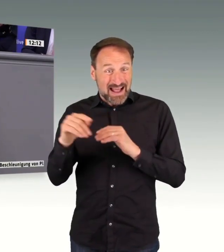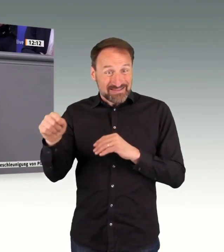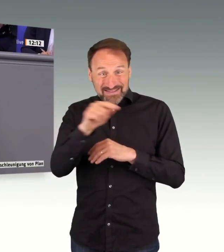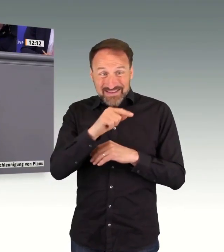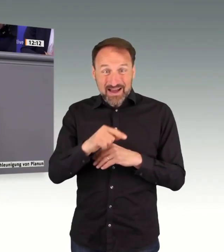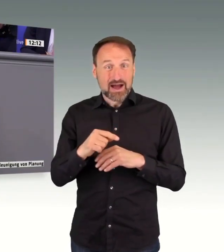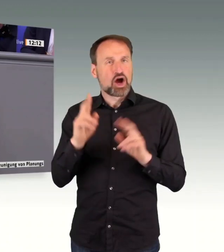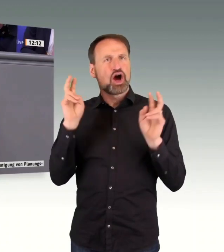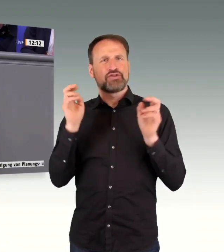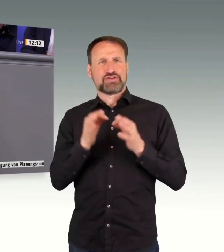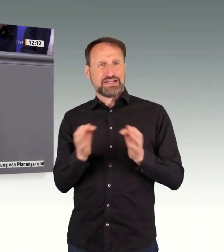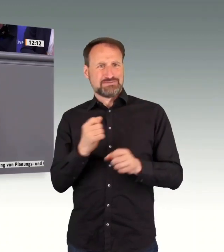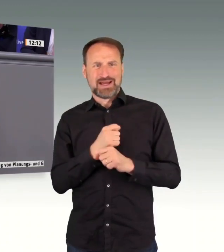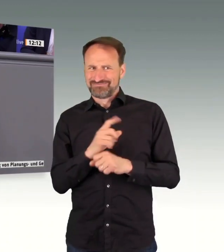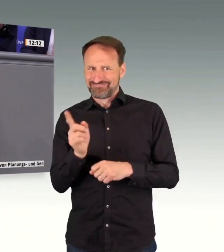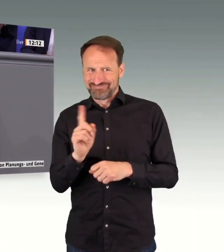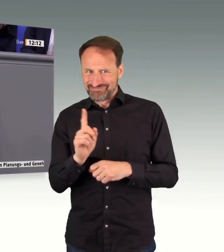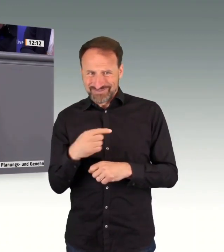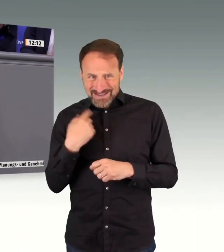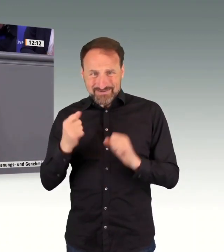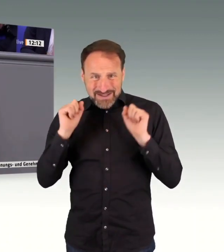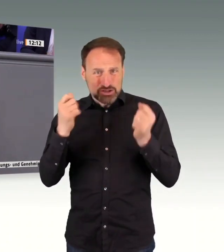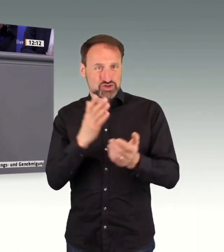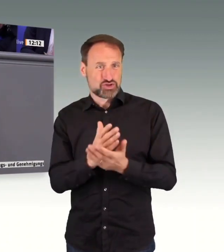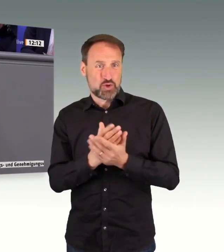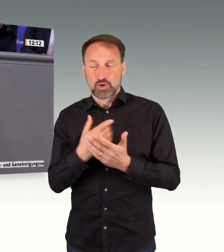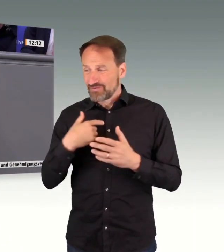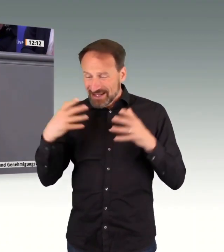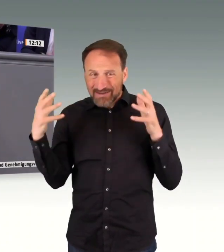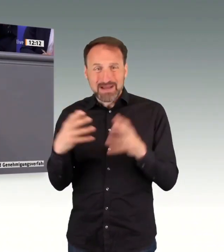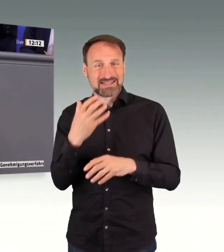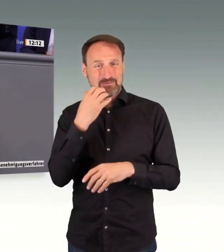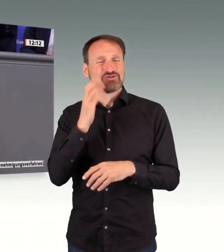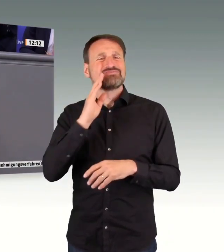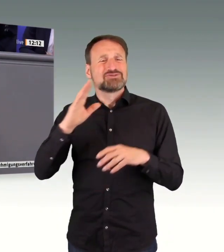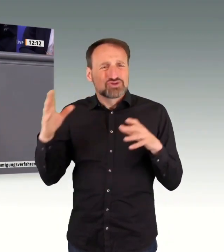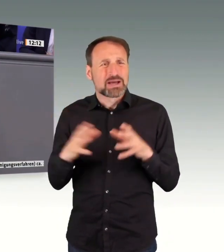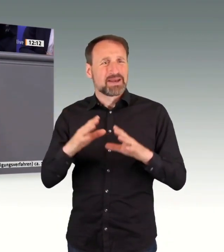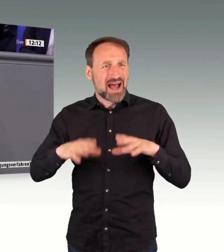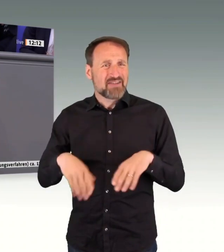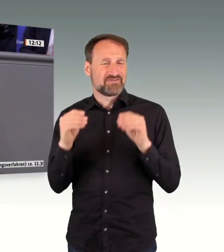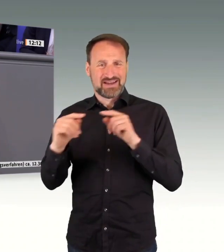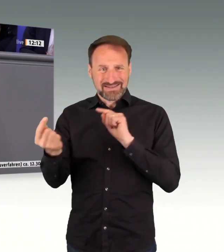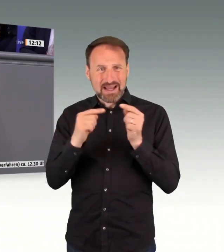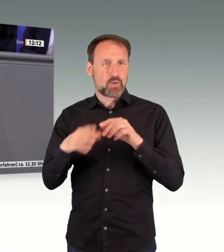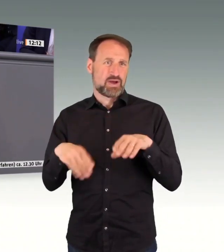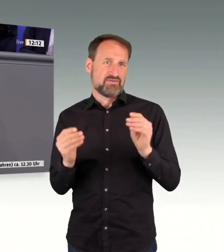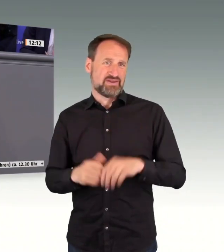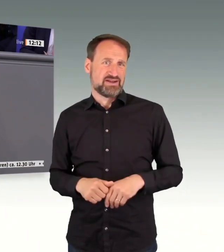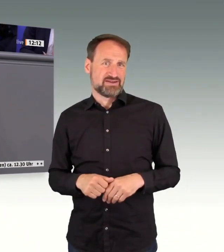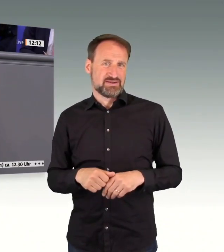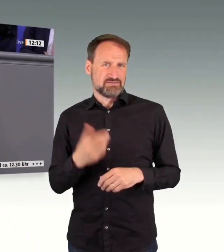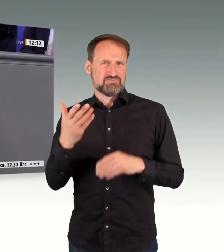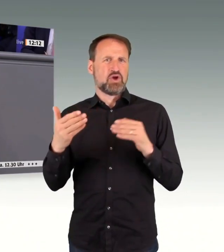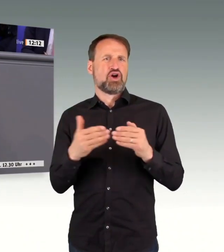erzählen. Es ist nämlich sehr oft Wasser und Wein, was das man dort sieht. Wir haben, ich komme aus Hamburg, wissen Sie vielleicht nicht, wir haben sehr ehrgeizige